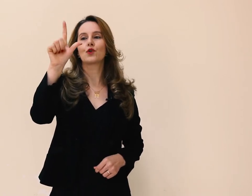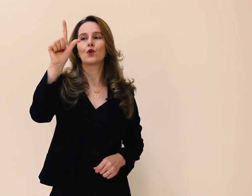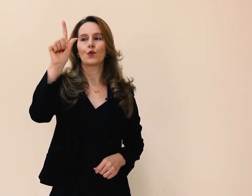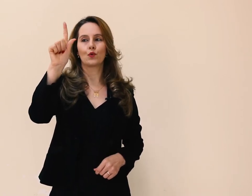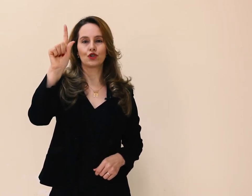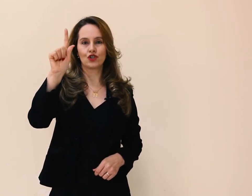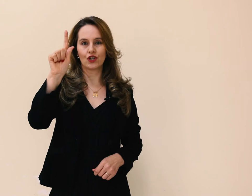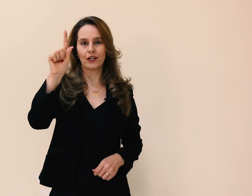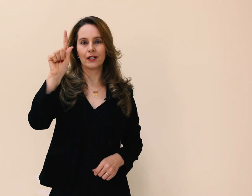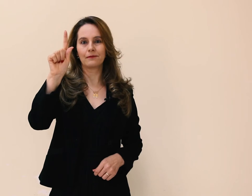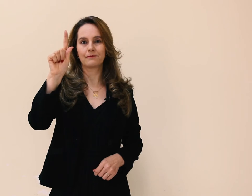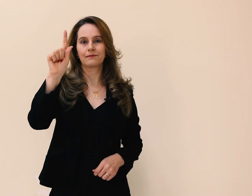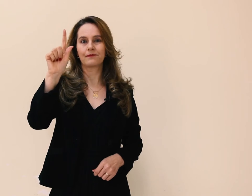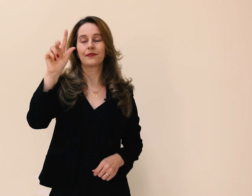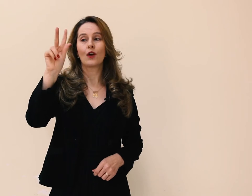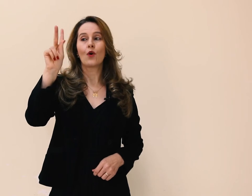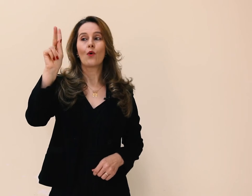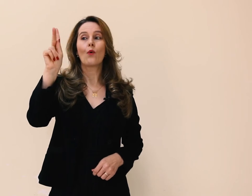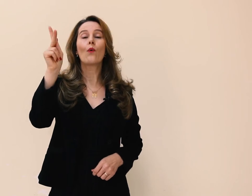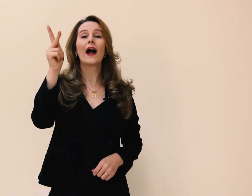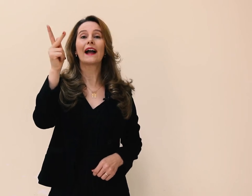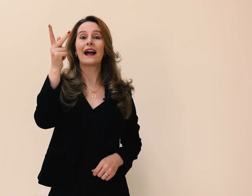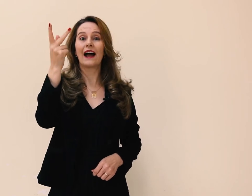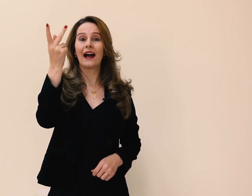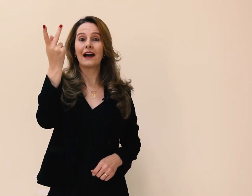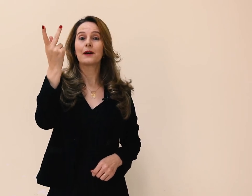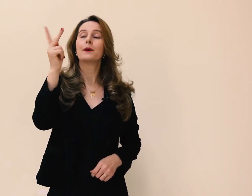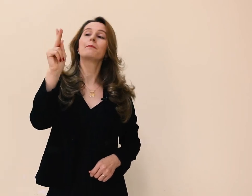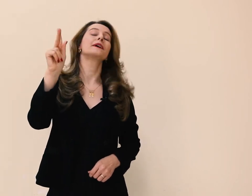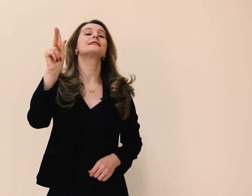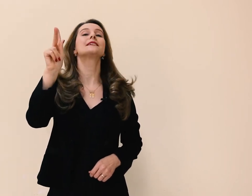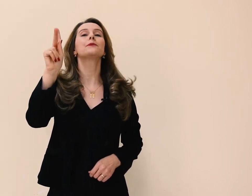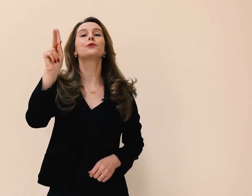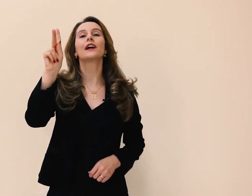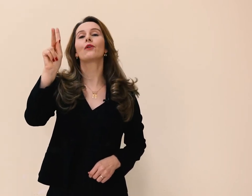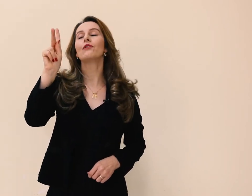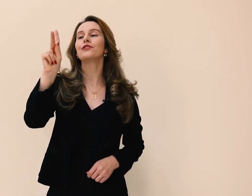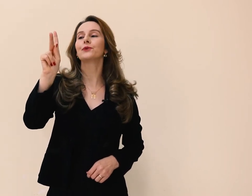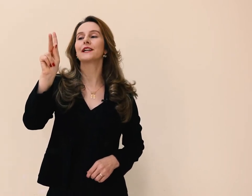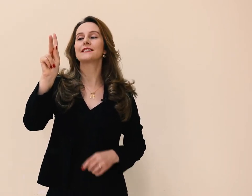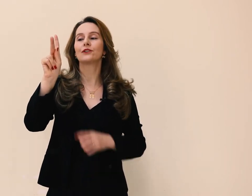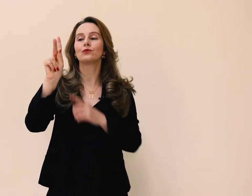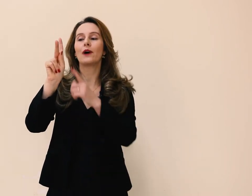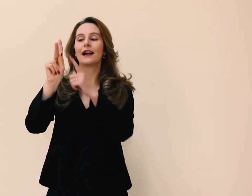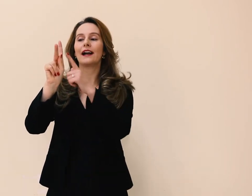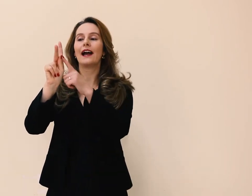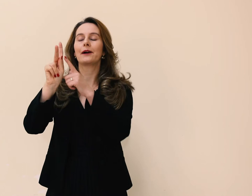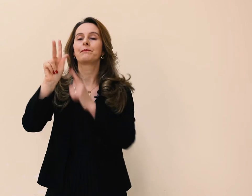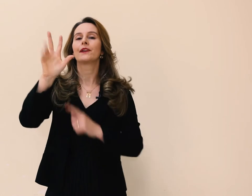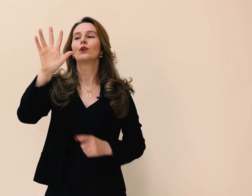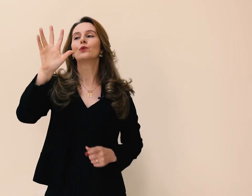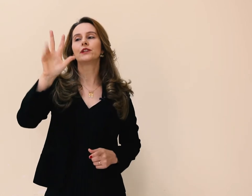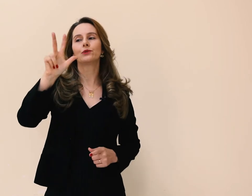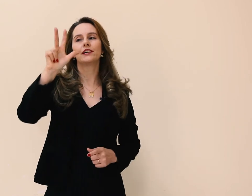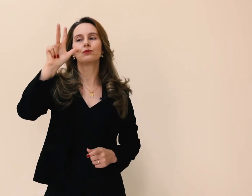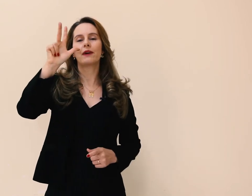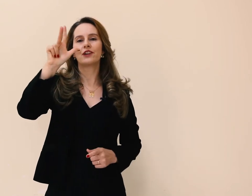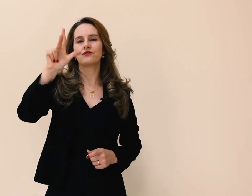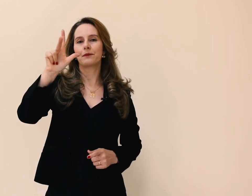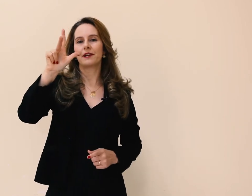o G, o H. Percebam que a configuração do H, o teu dedo médio vai para